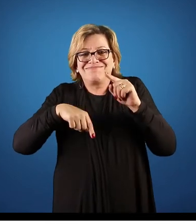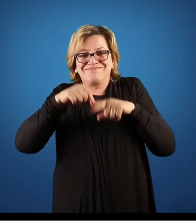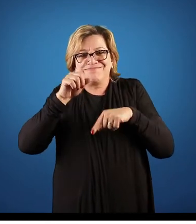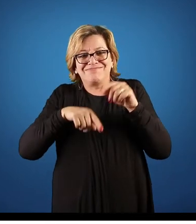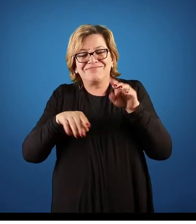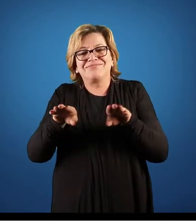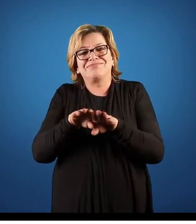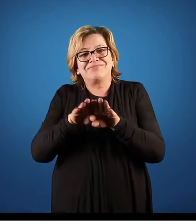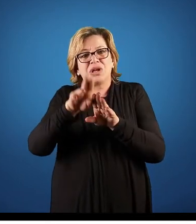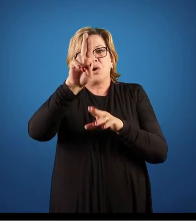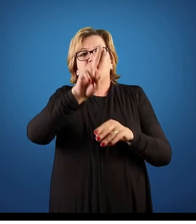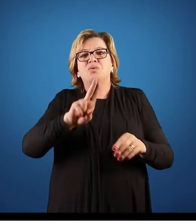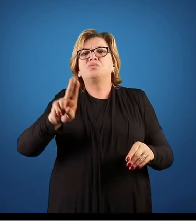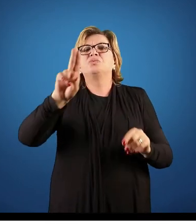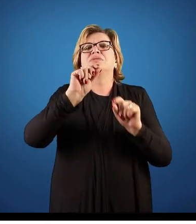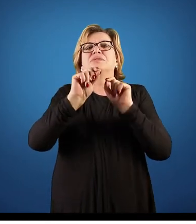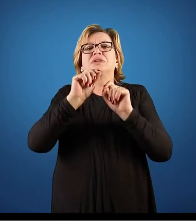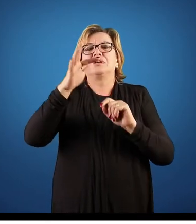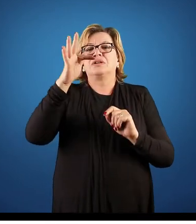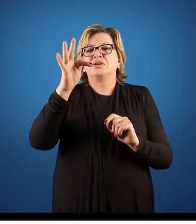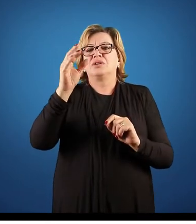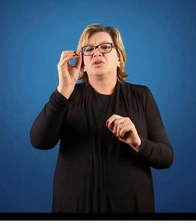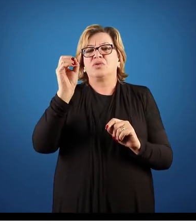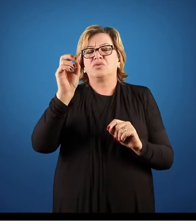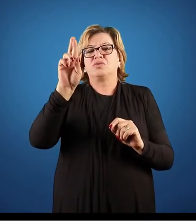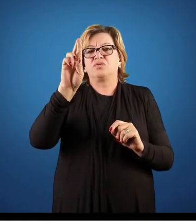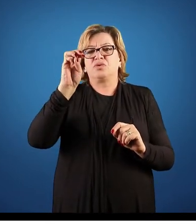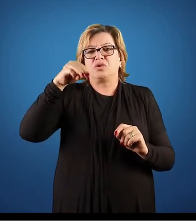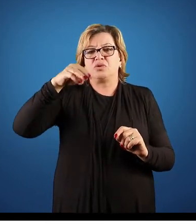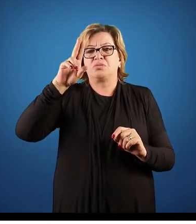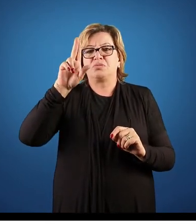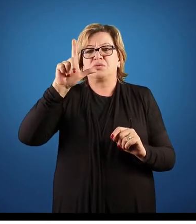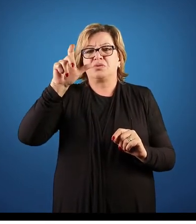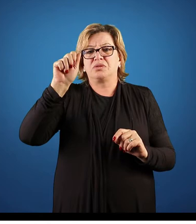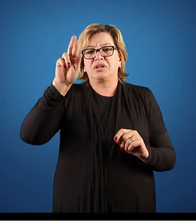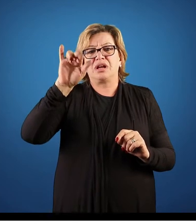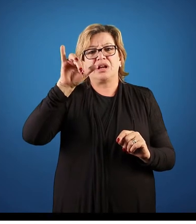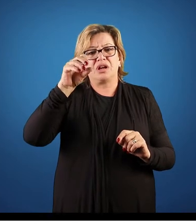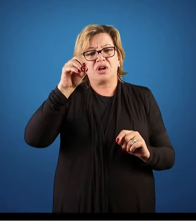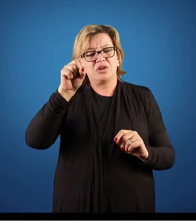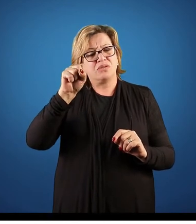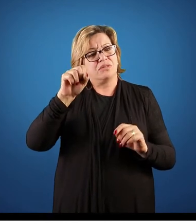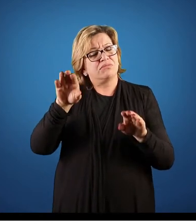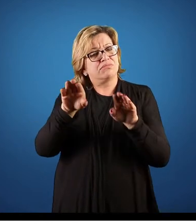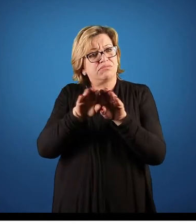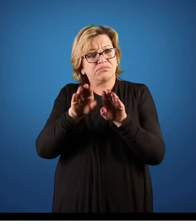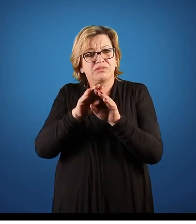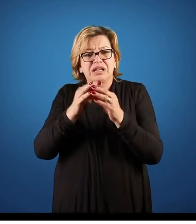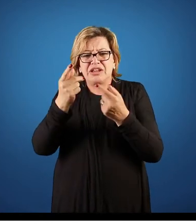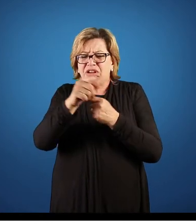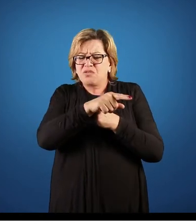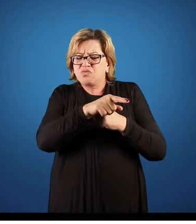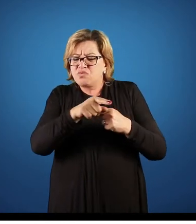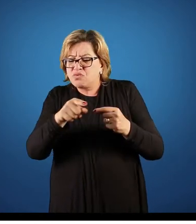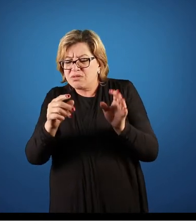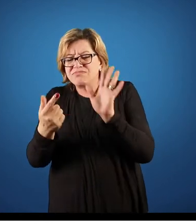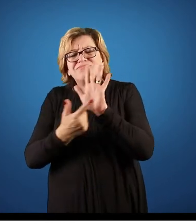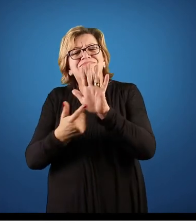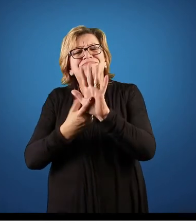que é uma coisa bastante interessante, é muito importante que o caminho seja descrito através dos formulários. Os desenhos das nossas linhas, dos